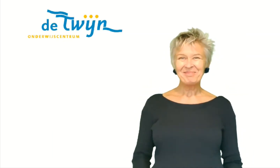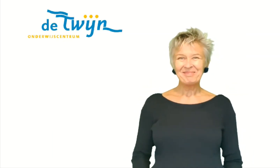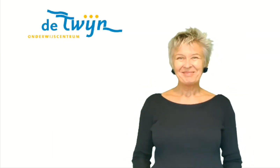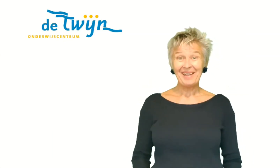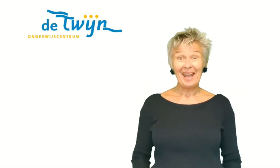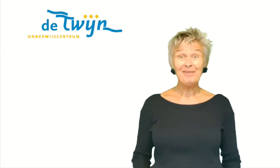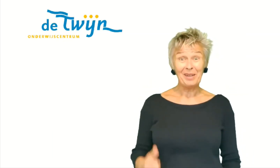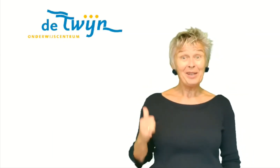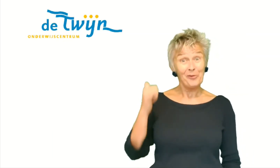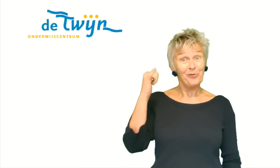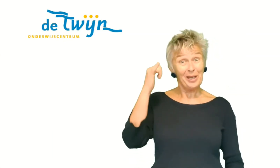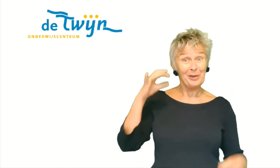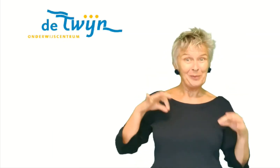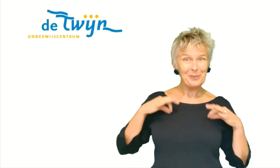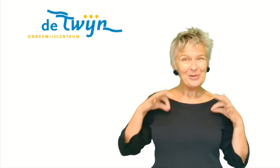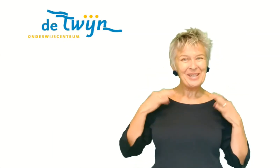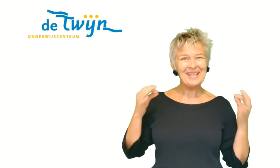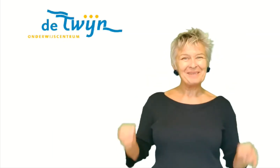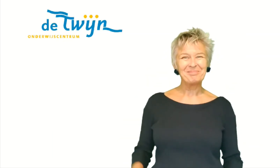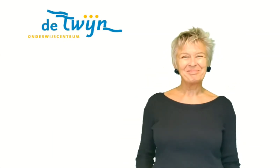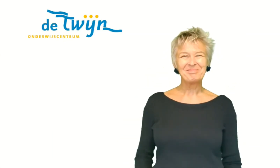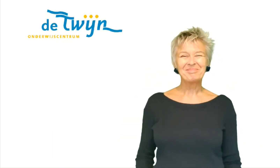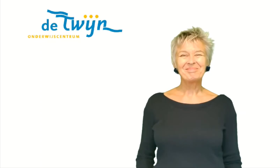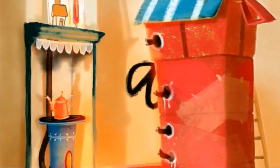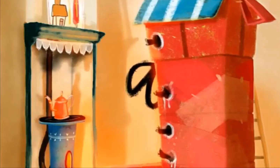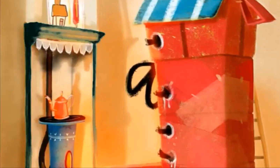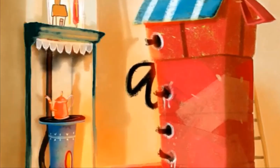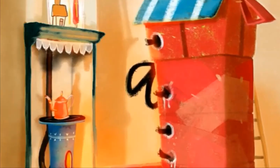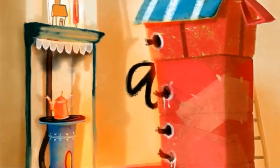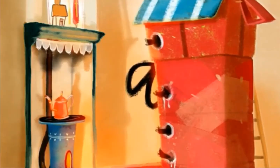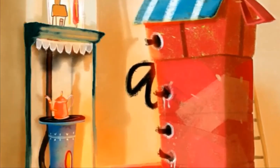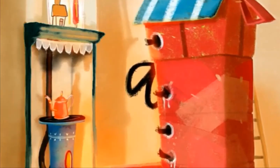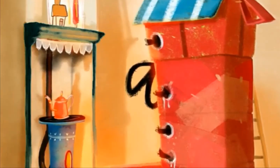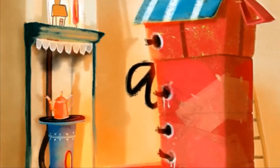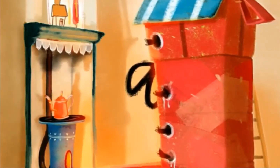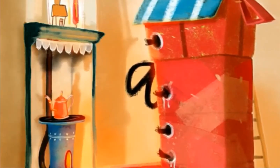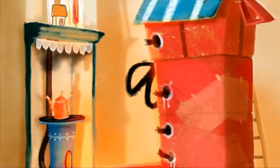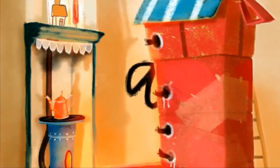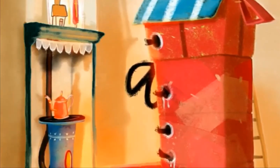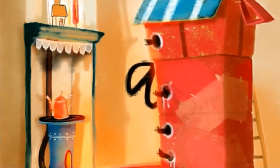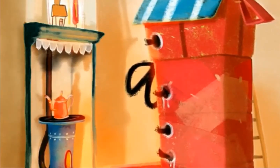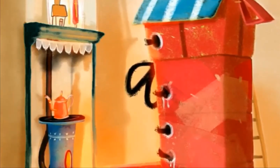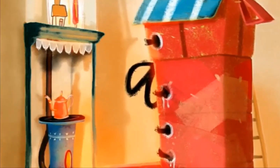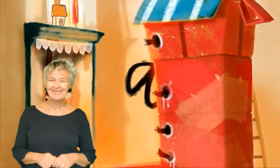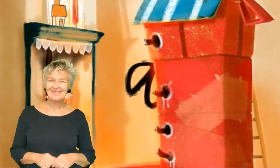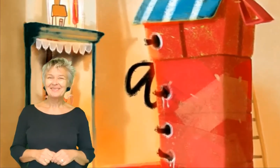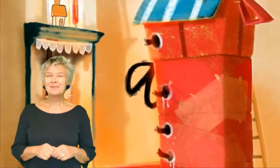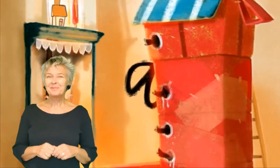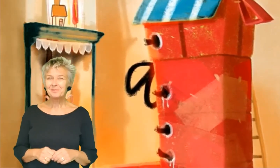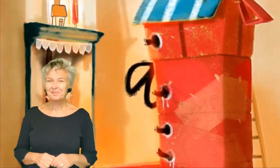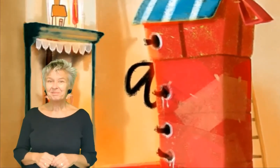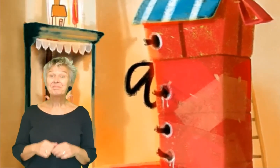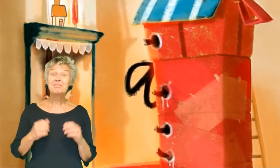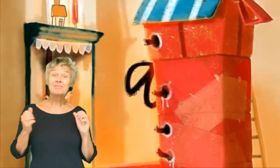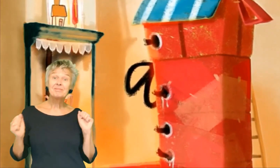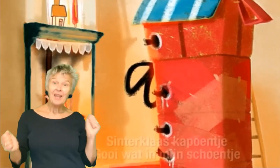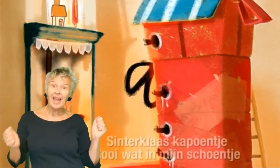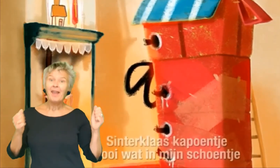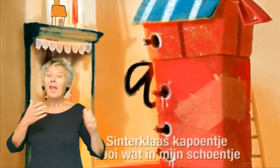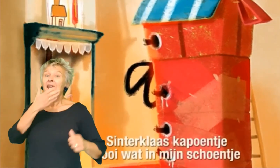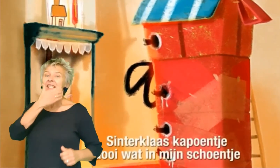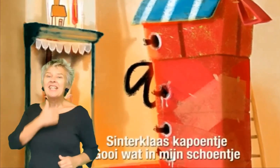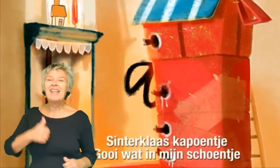Succes en weer veel plezier. En nu gaan we erbij dansen en klappen. He,